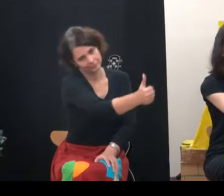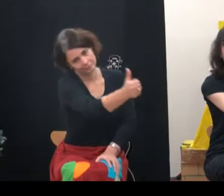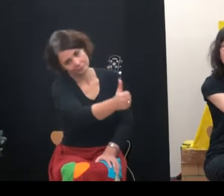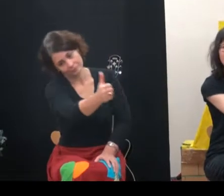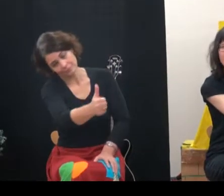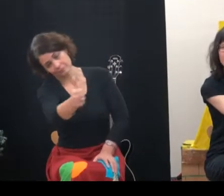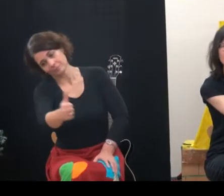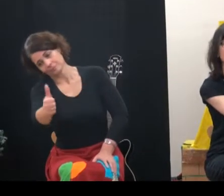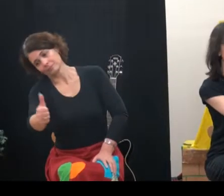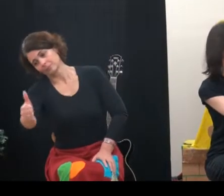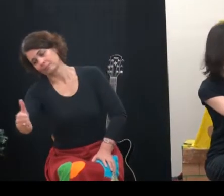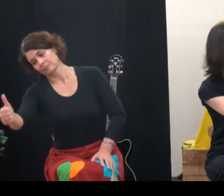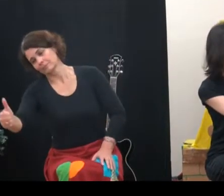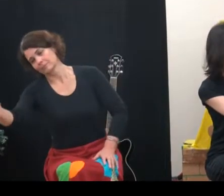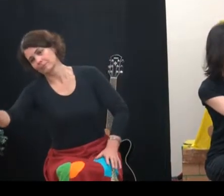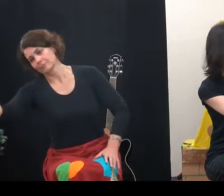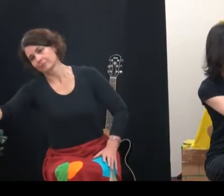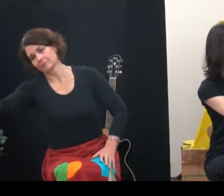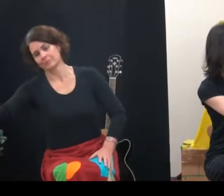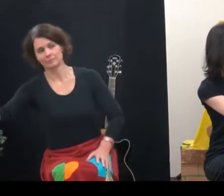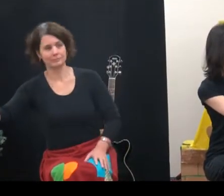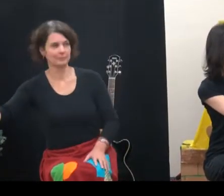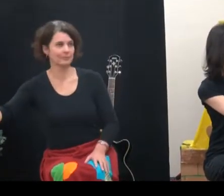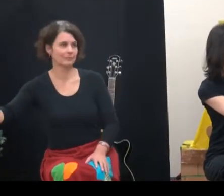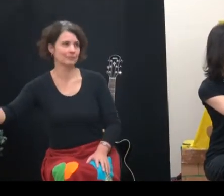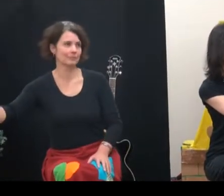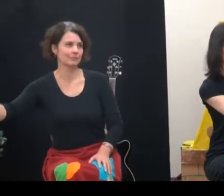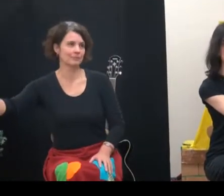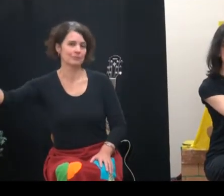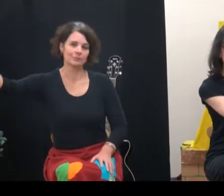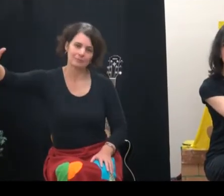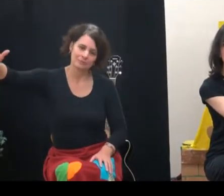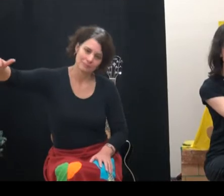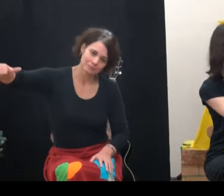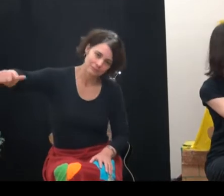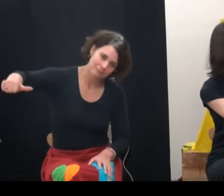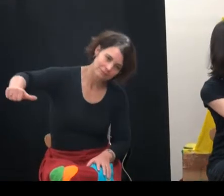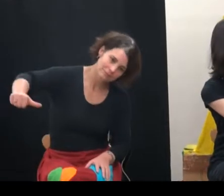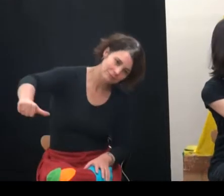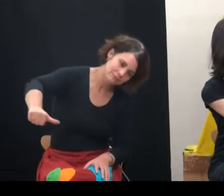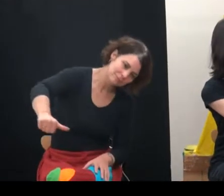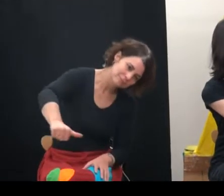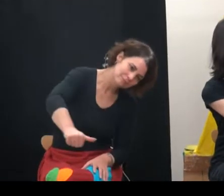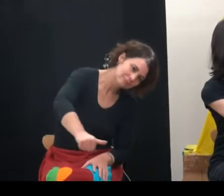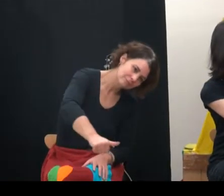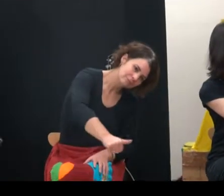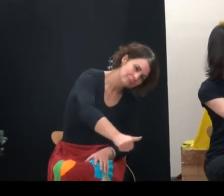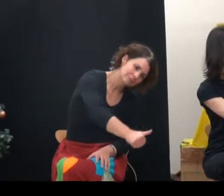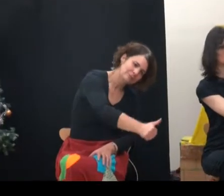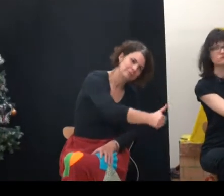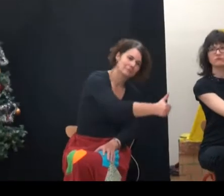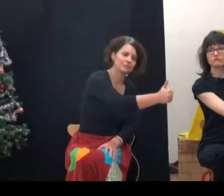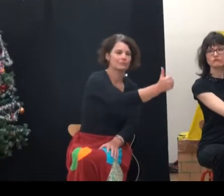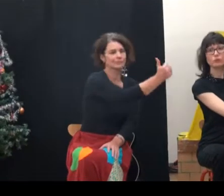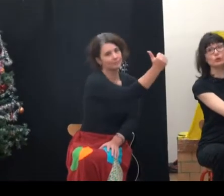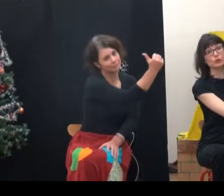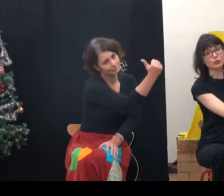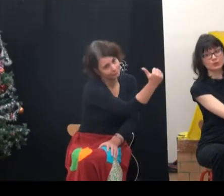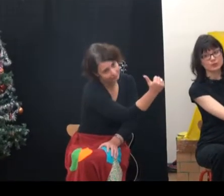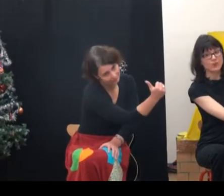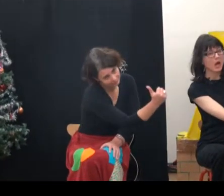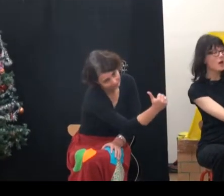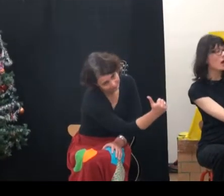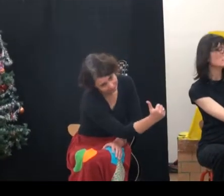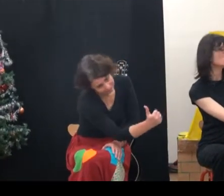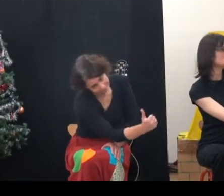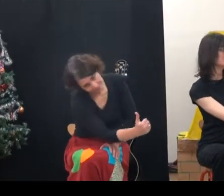court par-là ! Il glisse par-ci ! Il